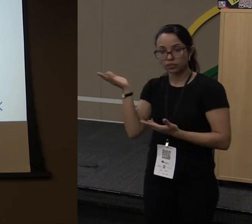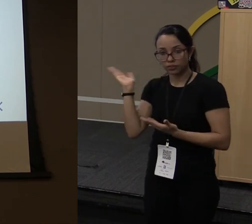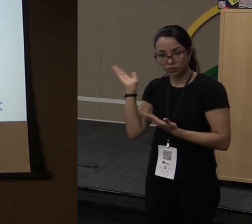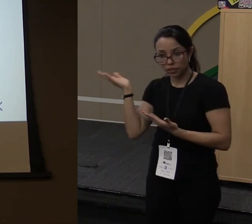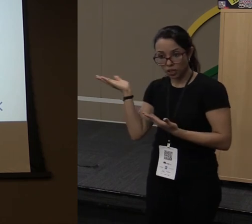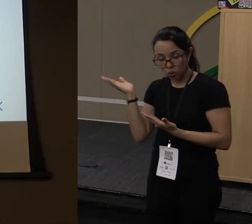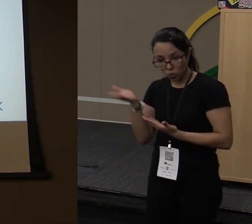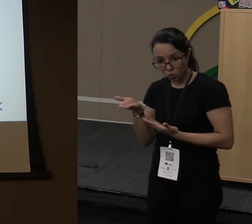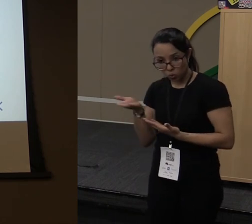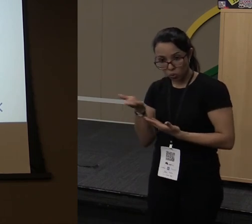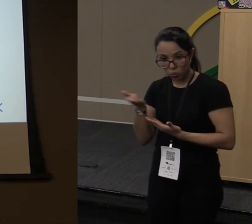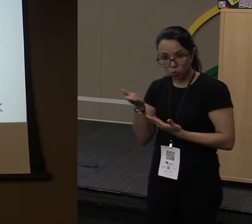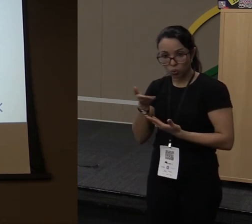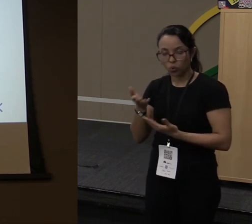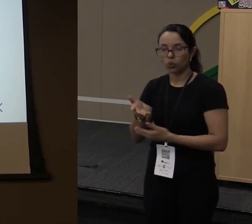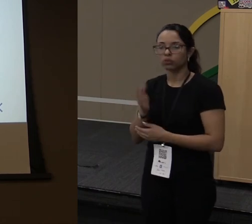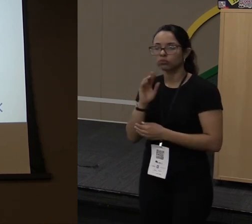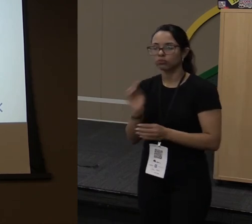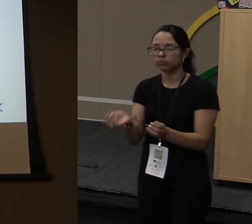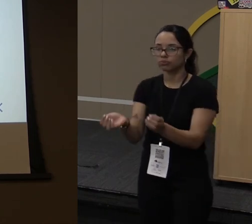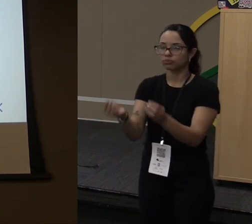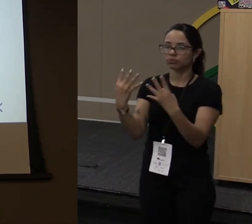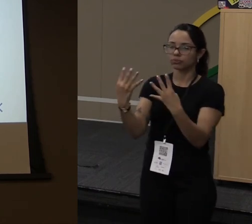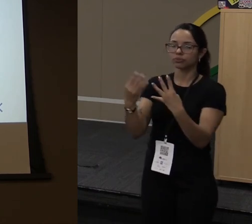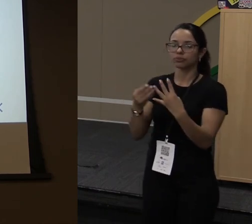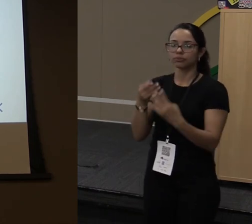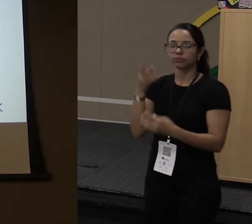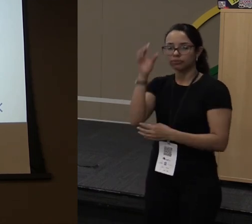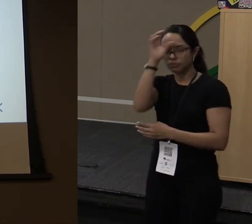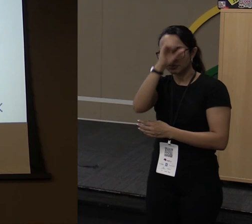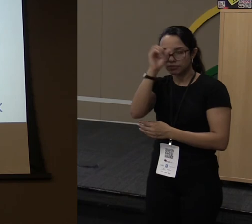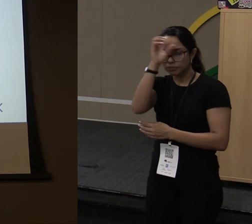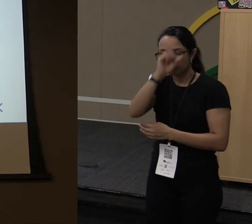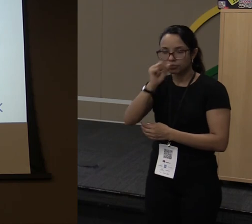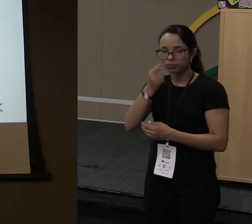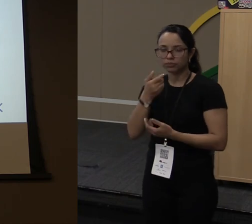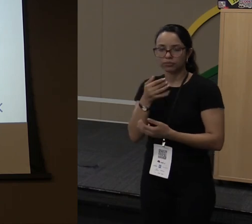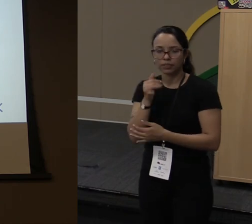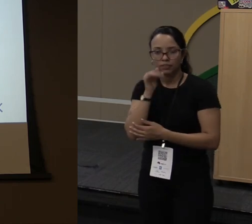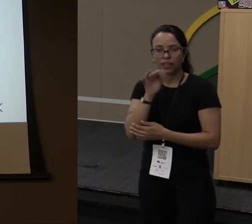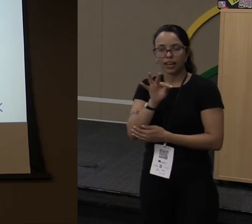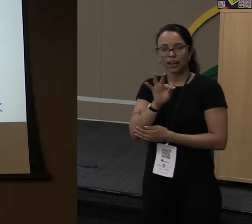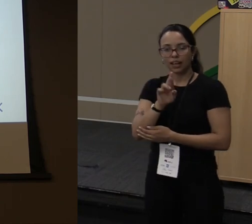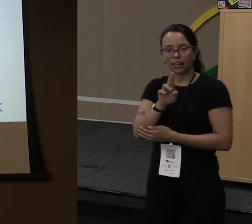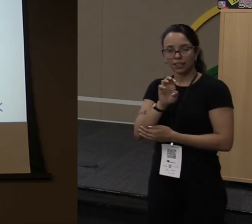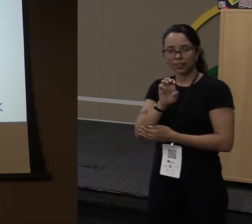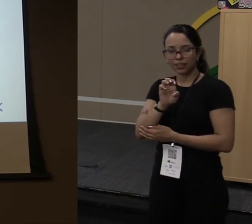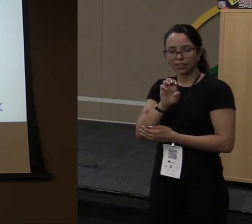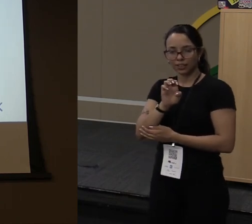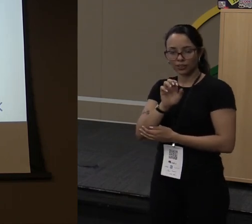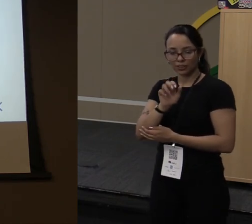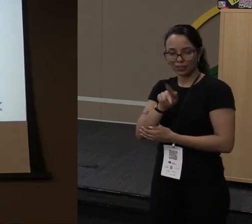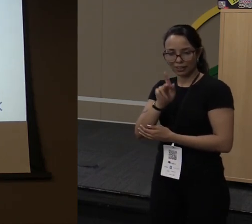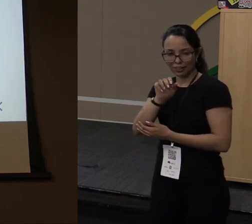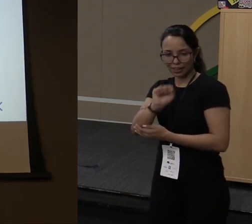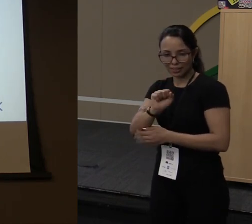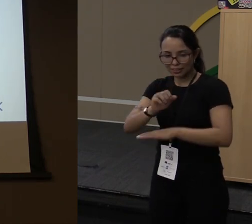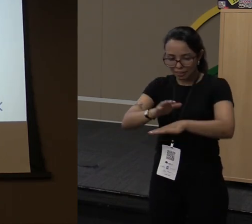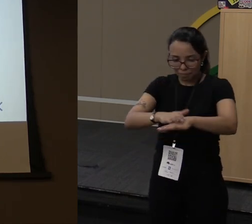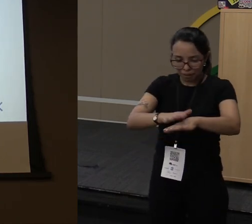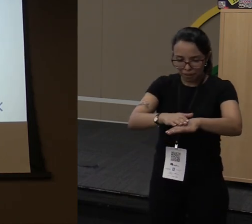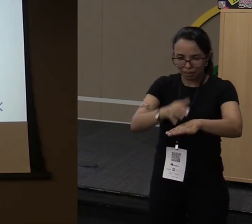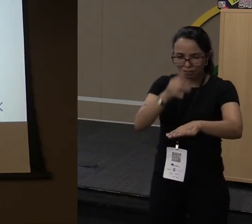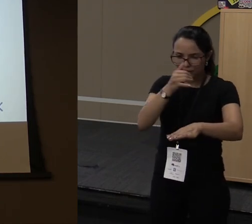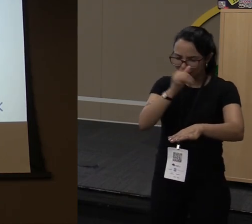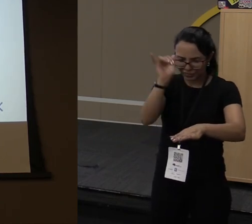daqui simplesmente pra parar de criar threads na mão e deixar a JVM cuidar disso, porque ela faz isso melhor que a gente. E pra quem quiser, de